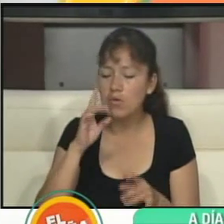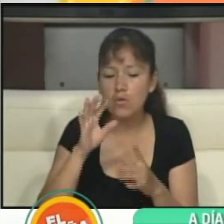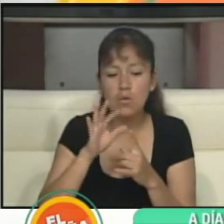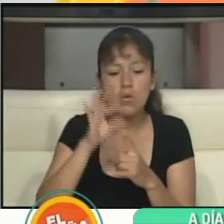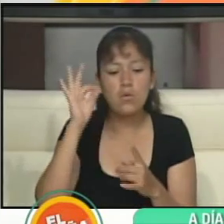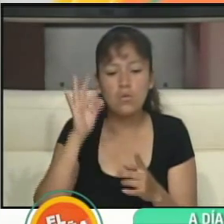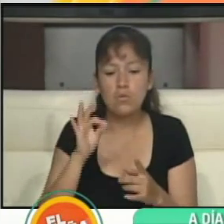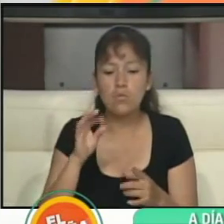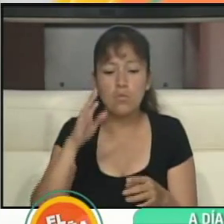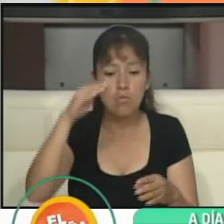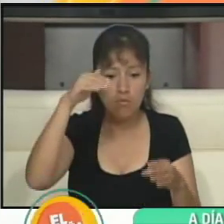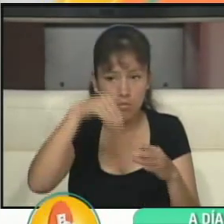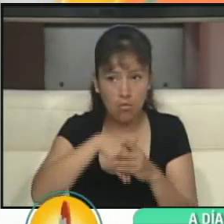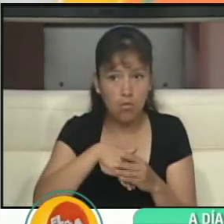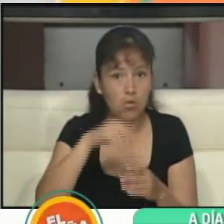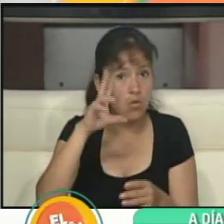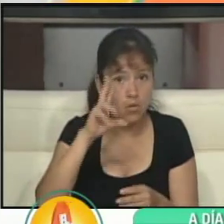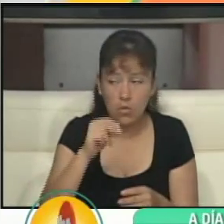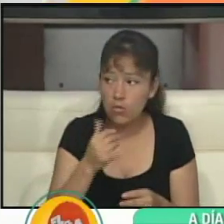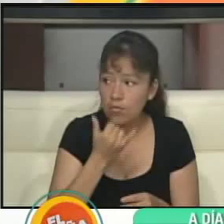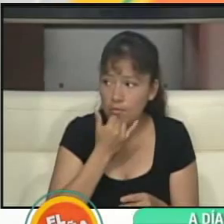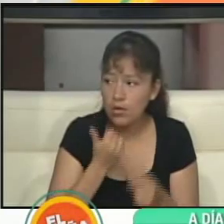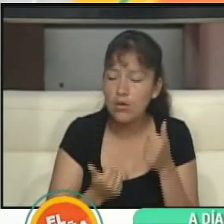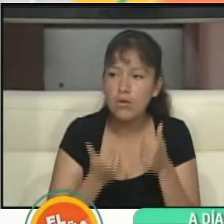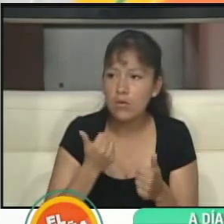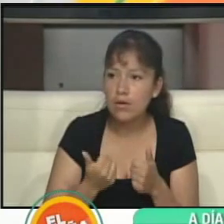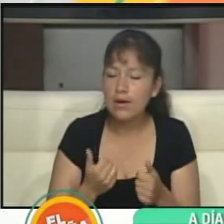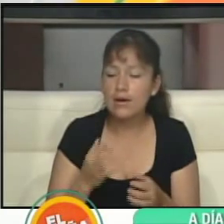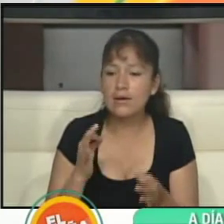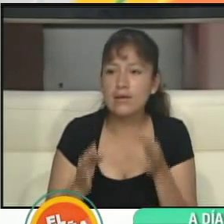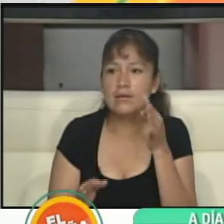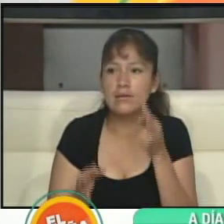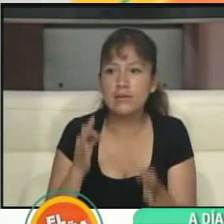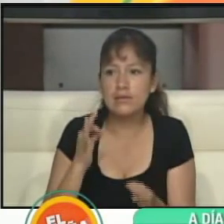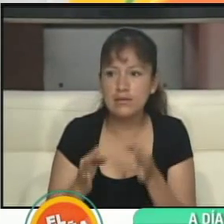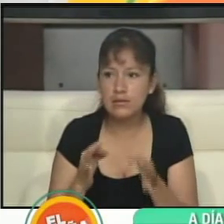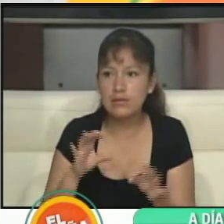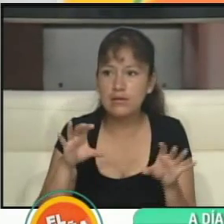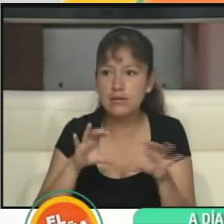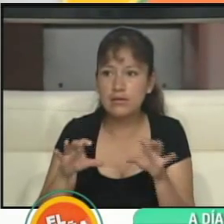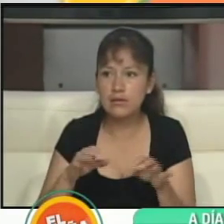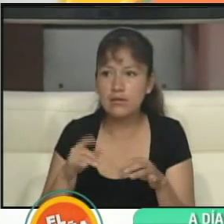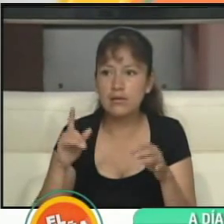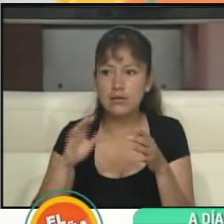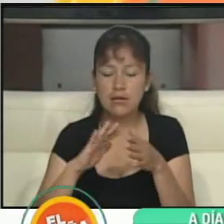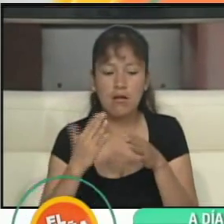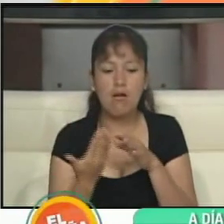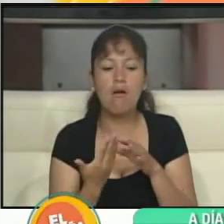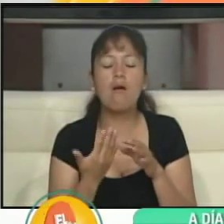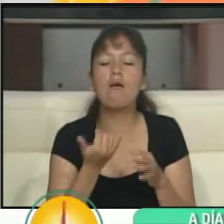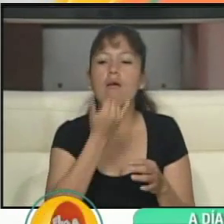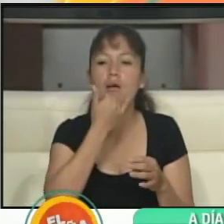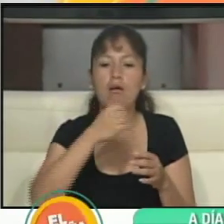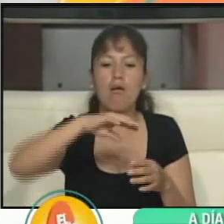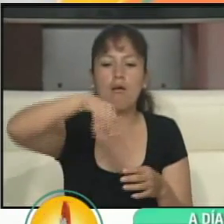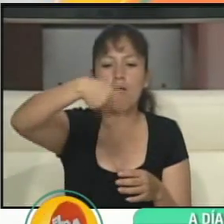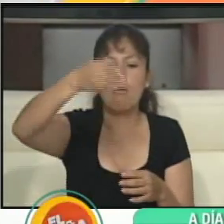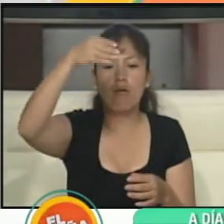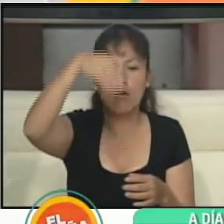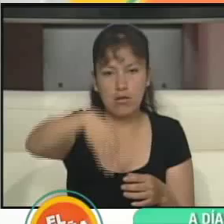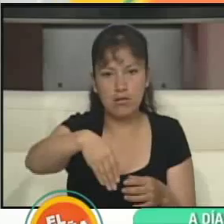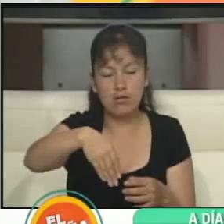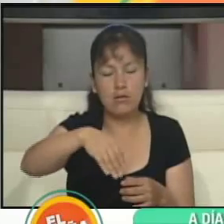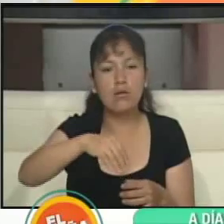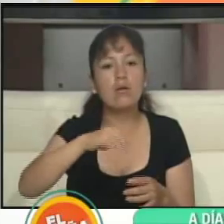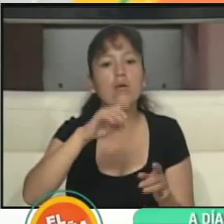un vocal sería el destroquelado del certificado de sufragio, ¿verdad? Mientras el ciudadano esté emitiendo su voto,